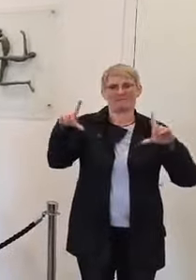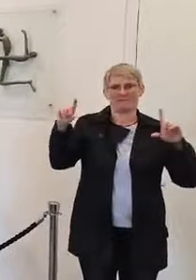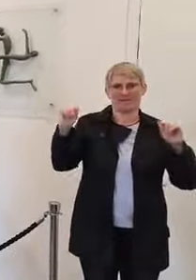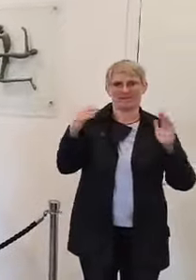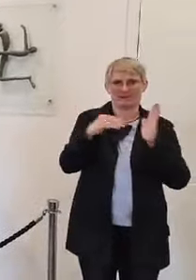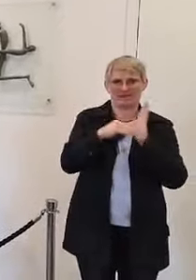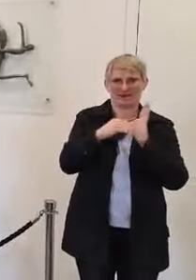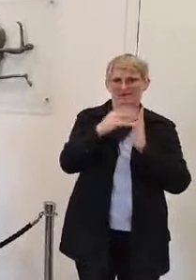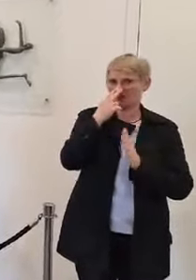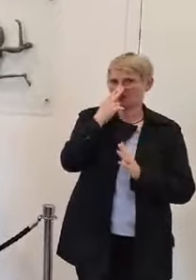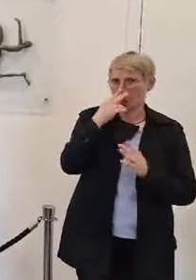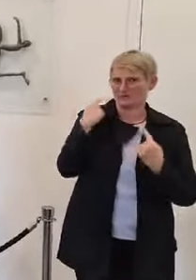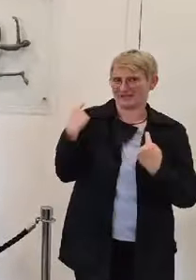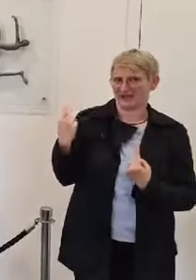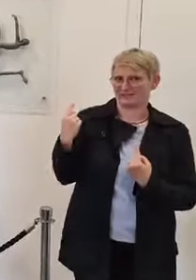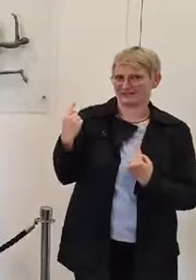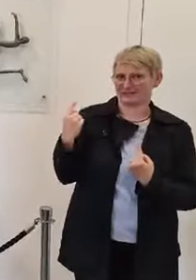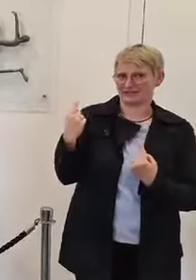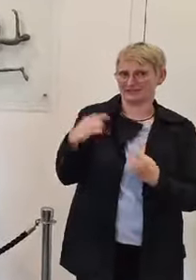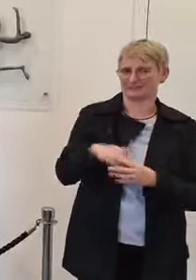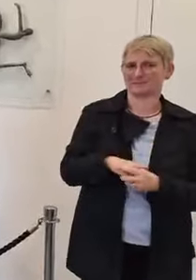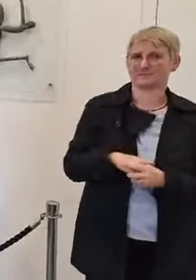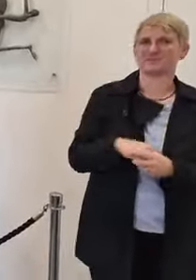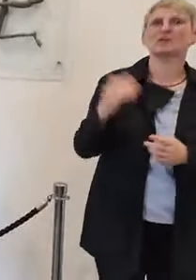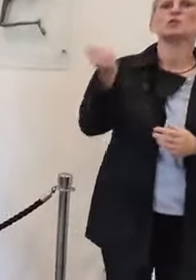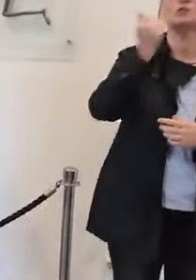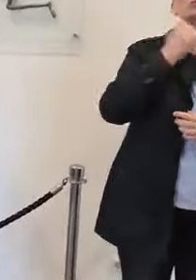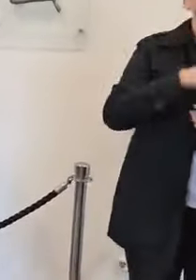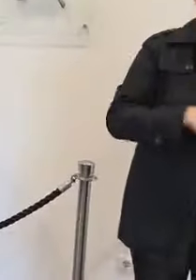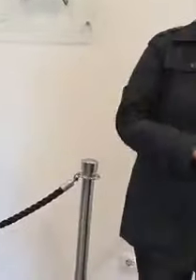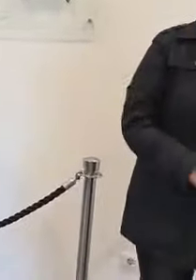was ihn in seinen jungen Jahren zeigt.